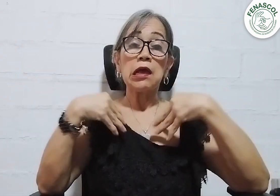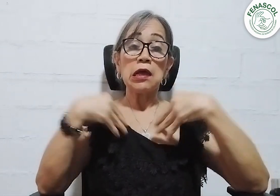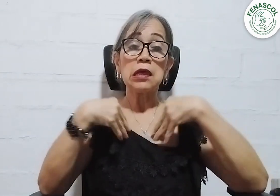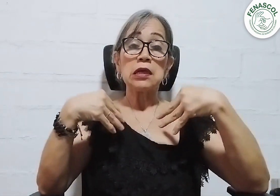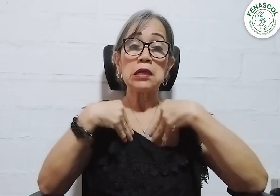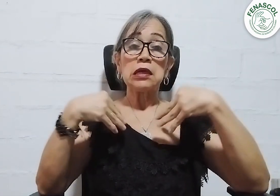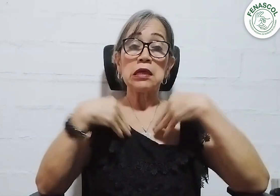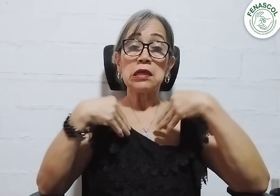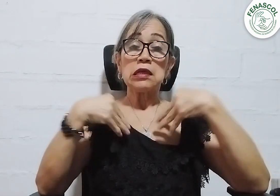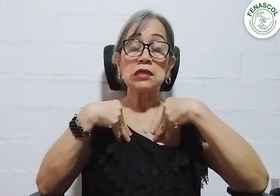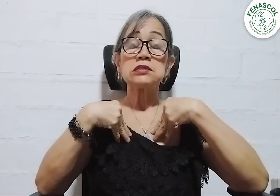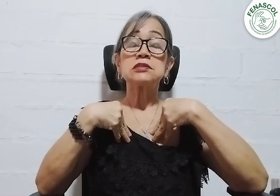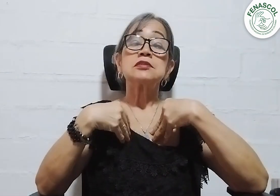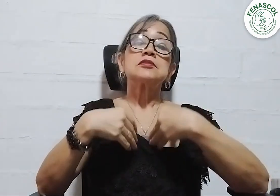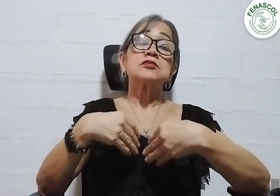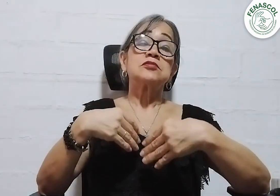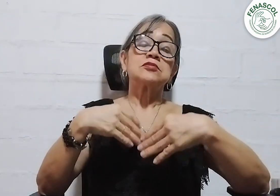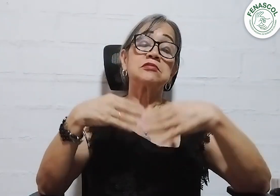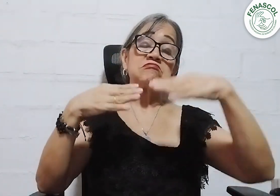Prohibiciones como salir a la calle,